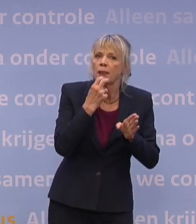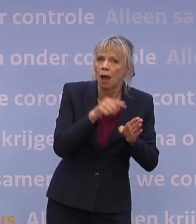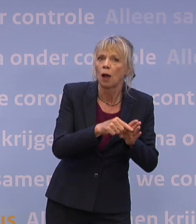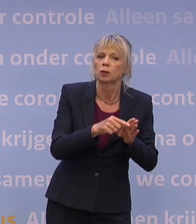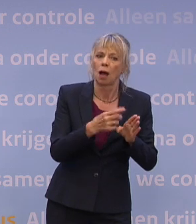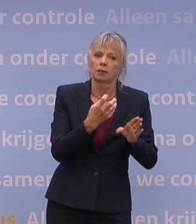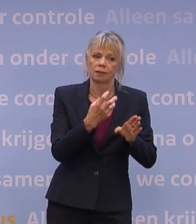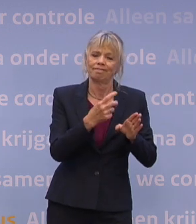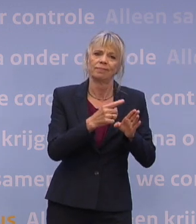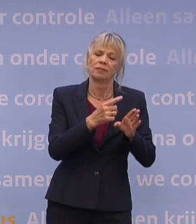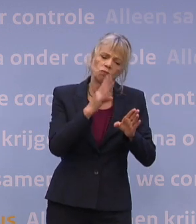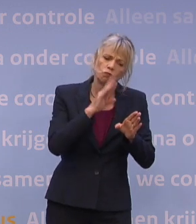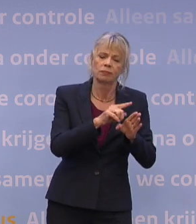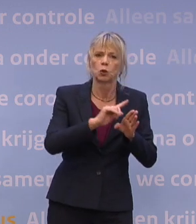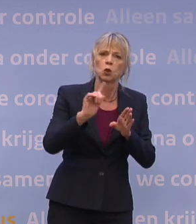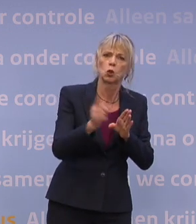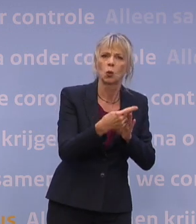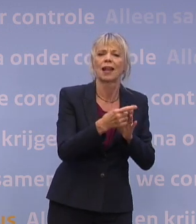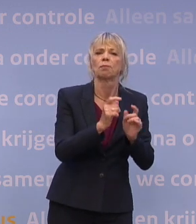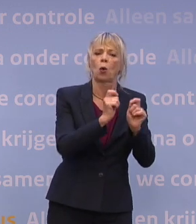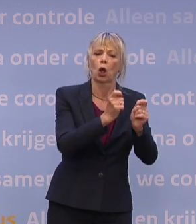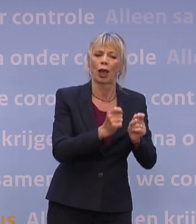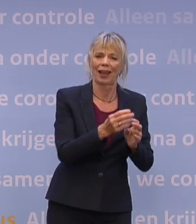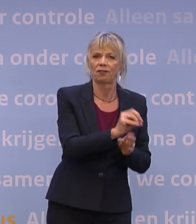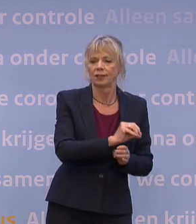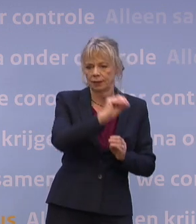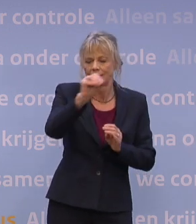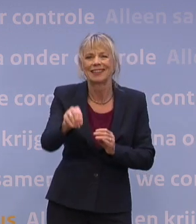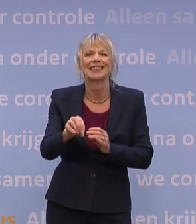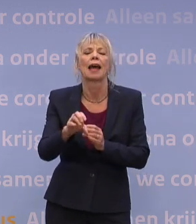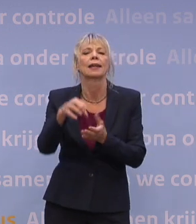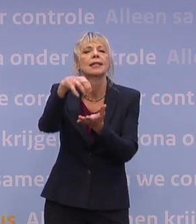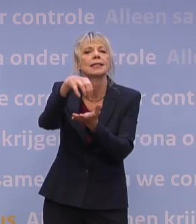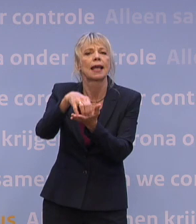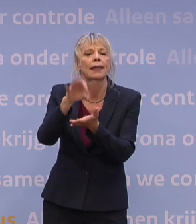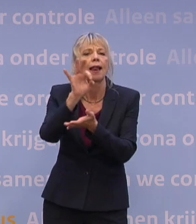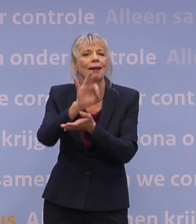ook hun spullen in te sturen naar SIMS, naar het centrale registratiesysteem van het RIVM.